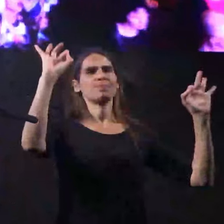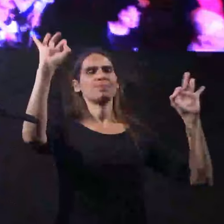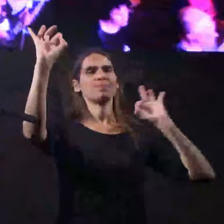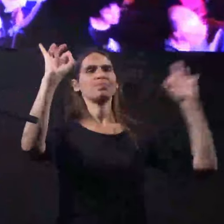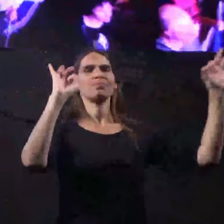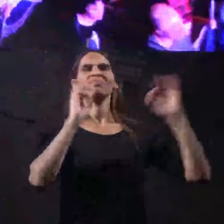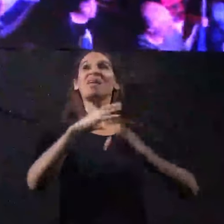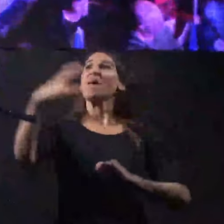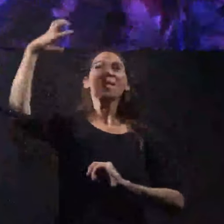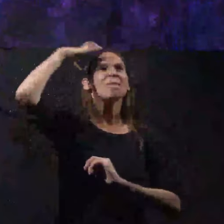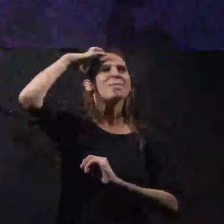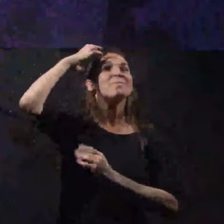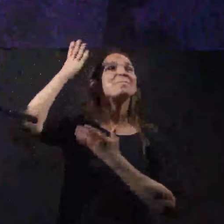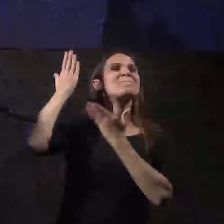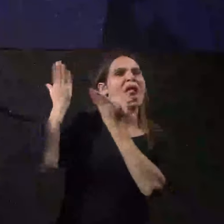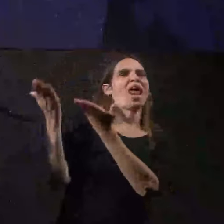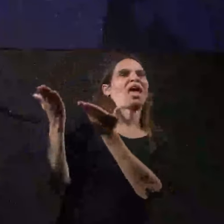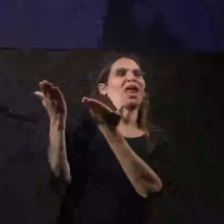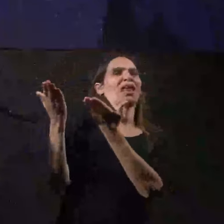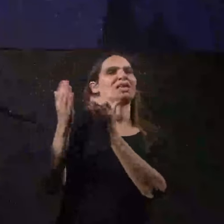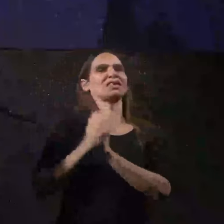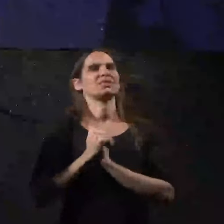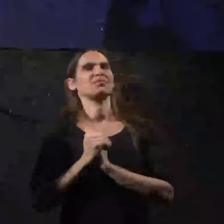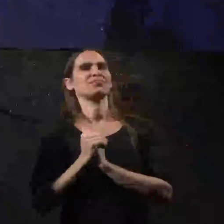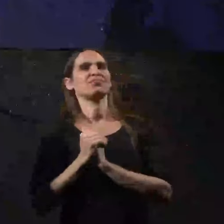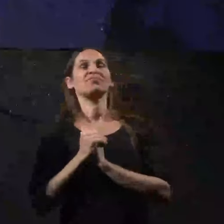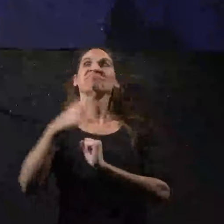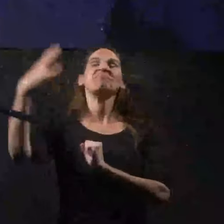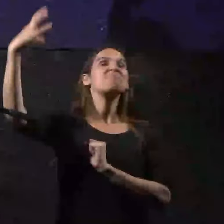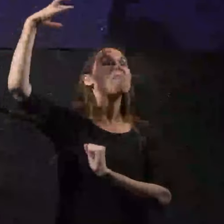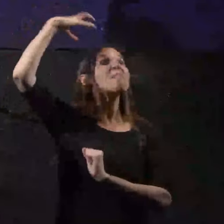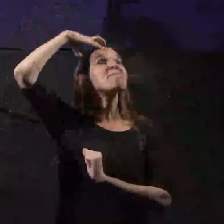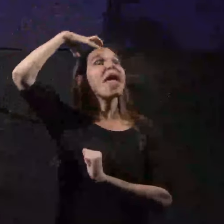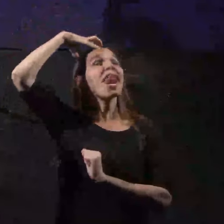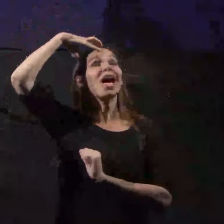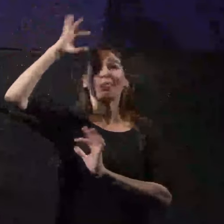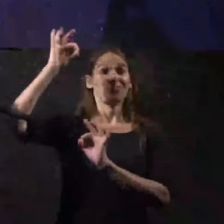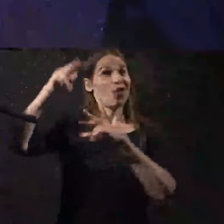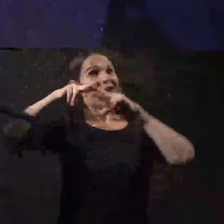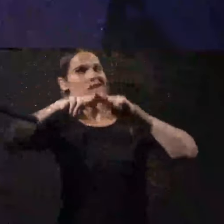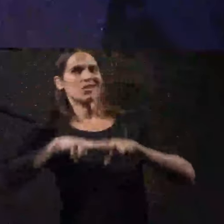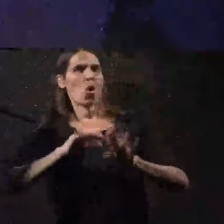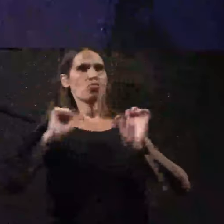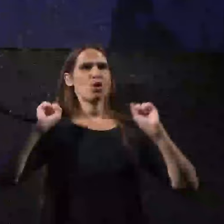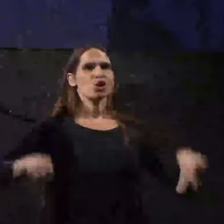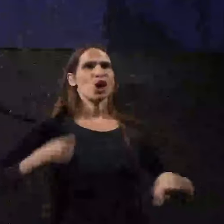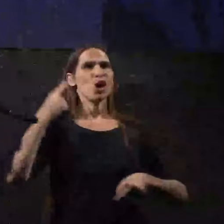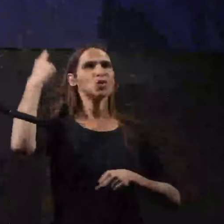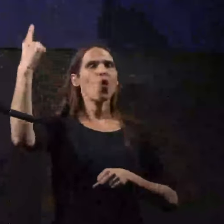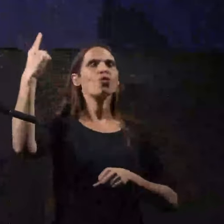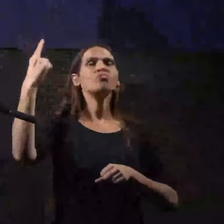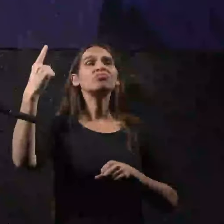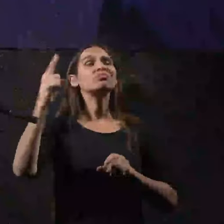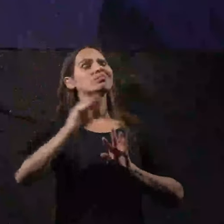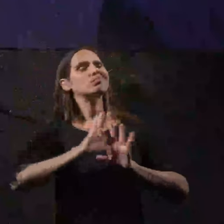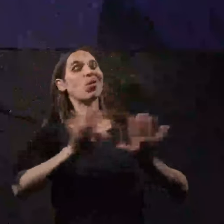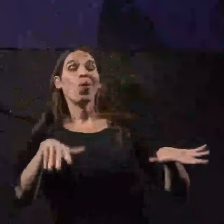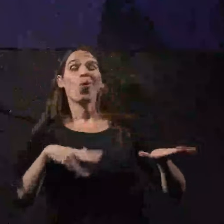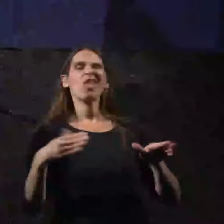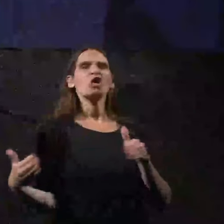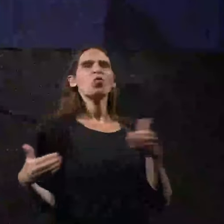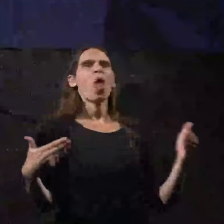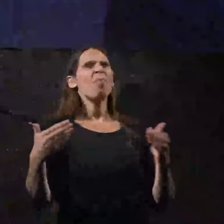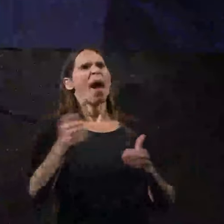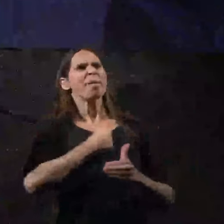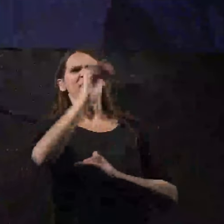מלך מלך שכדי לשרוד בשלטון הכשיר את השוליים